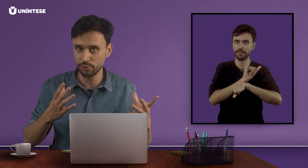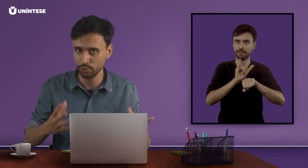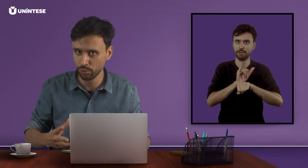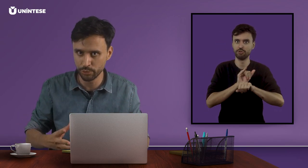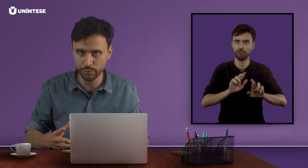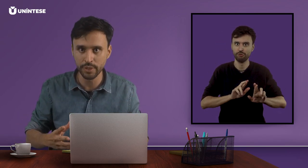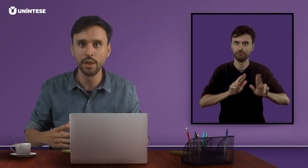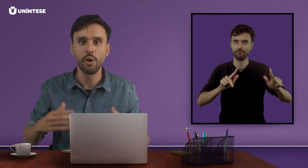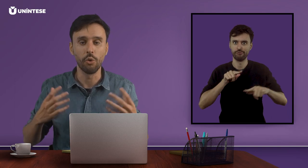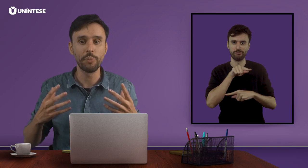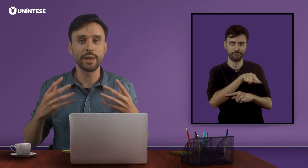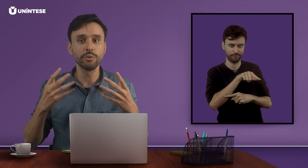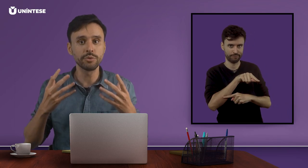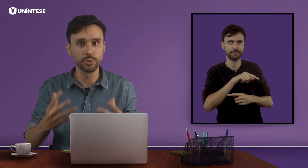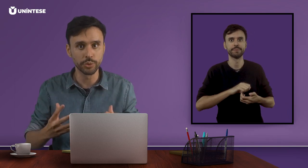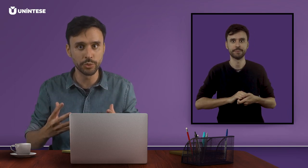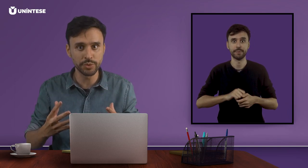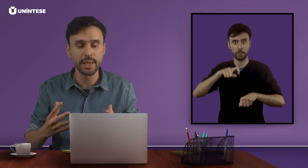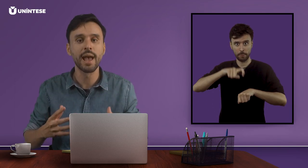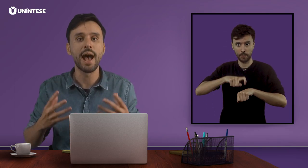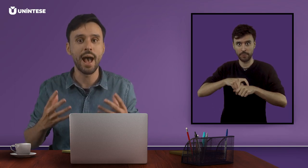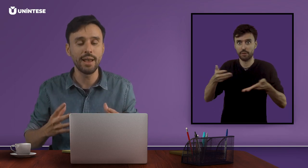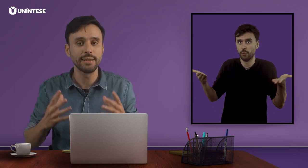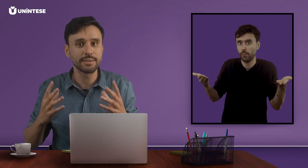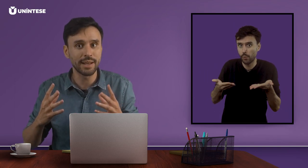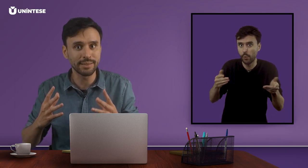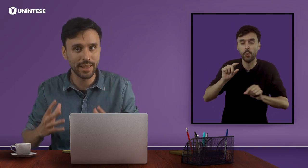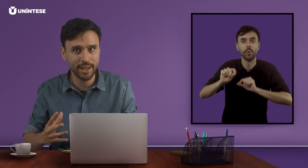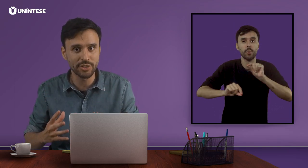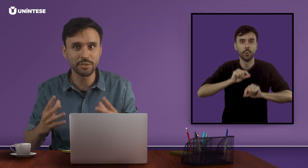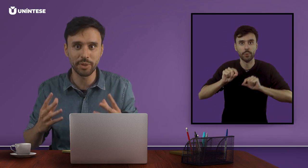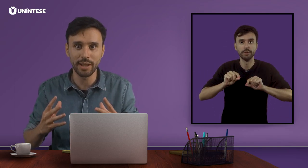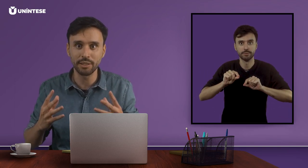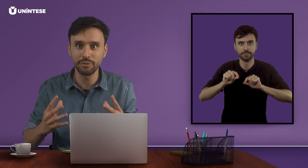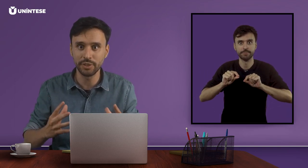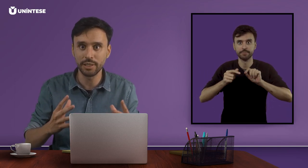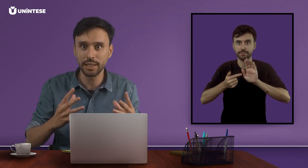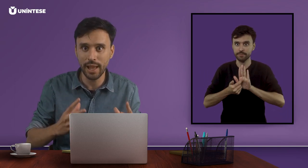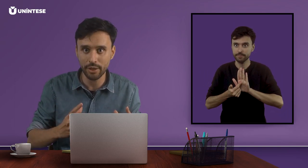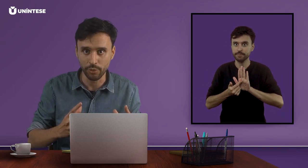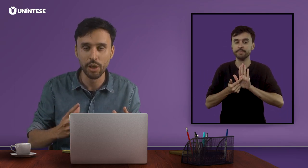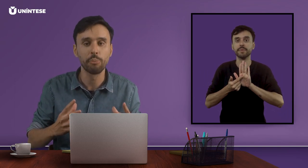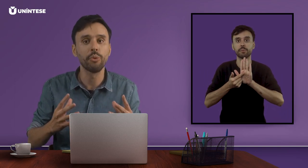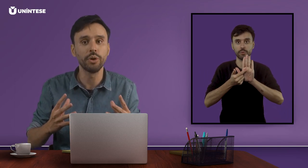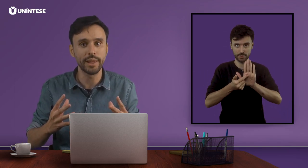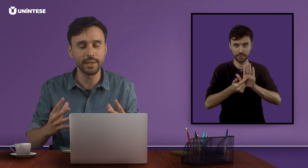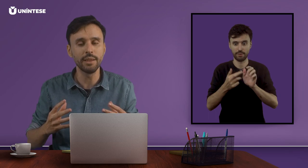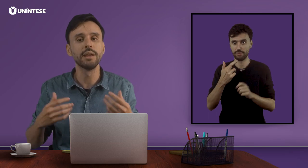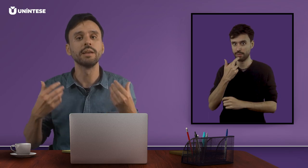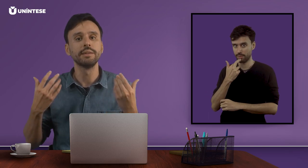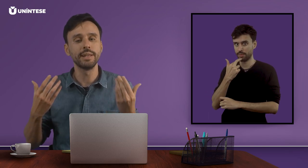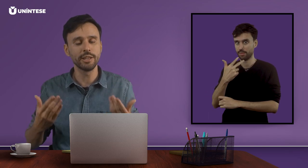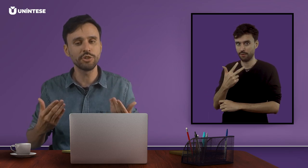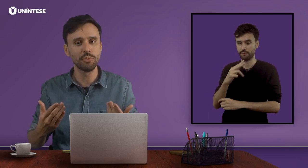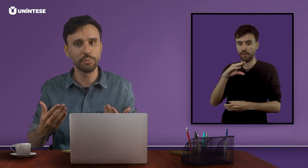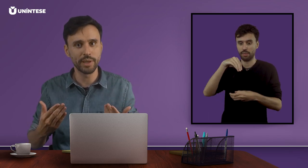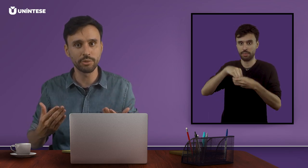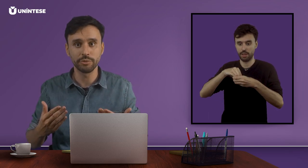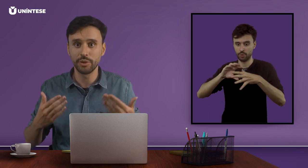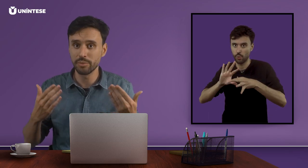surdos ou para os surdos, há estratégias para que fique claro. Porém, neste momento, vamos